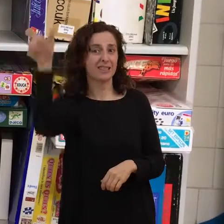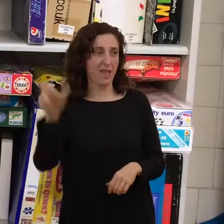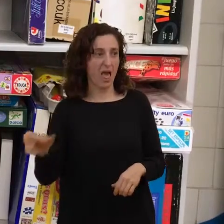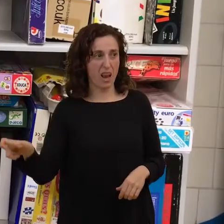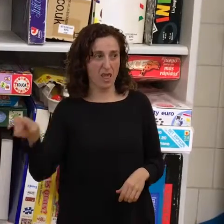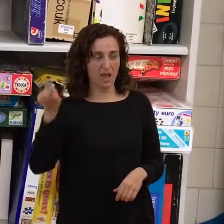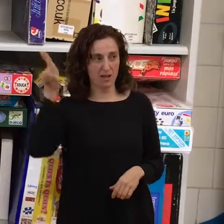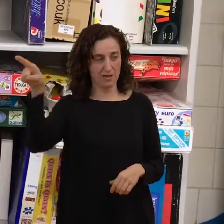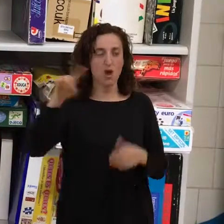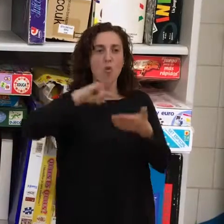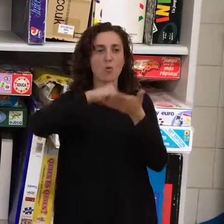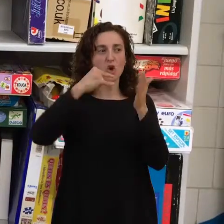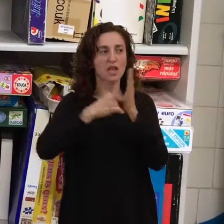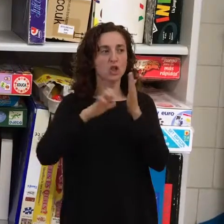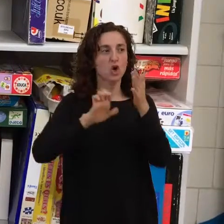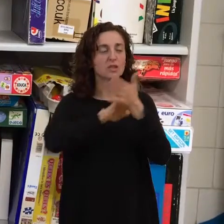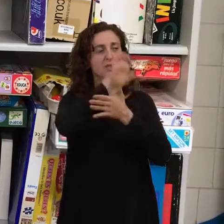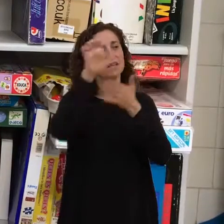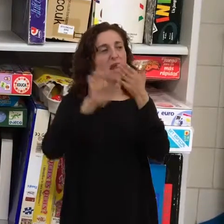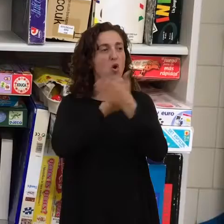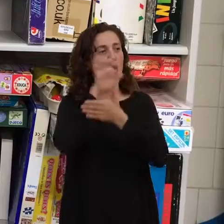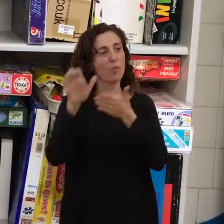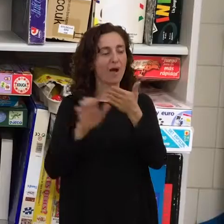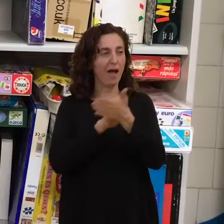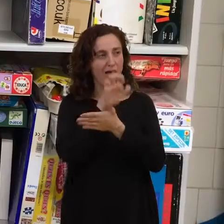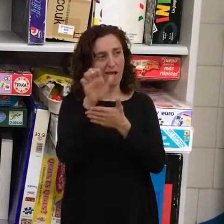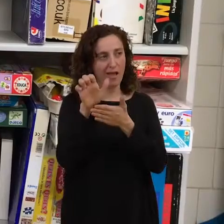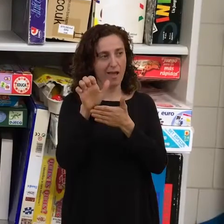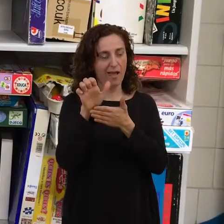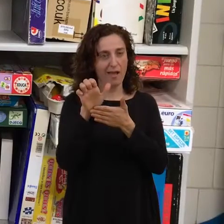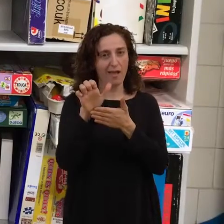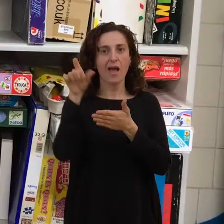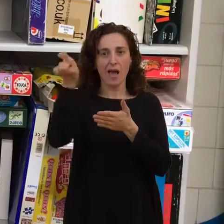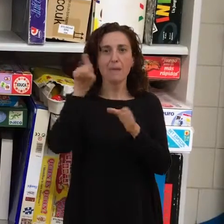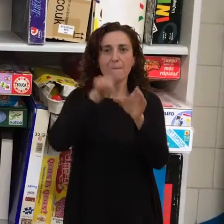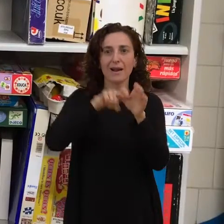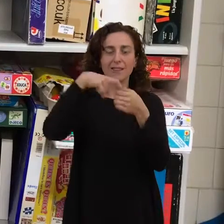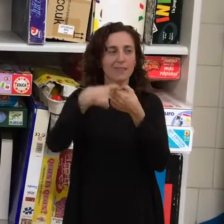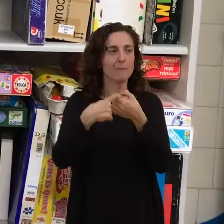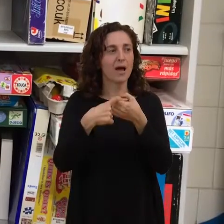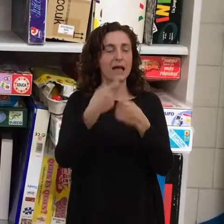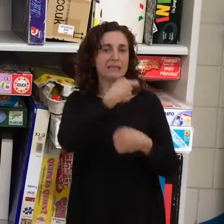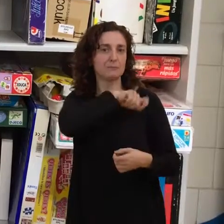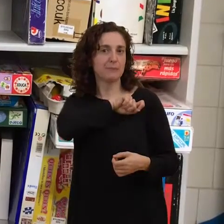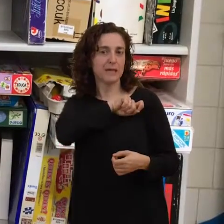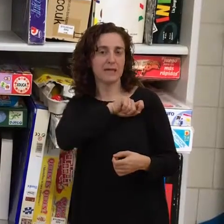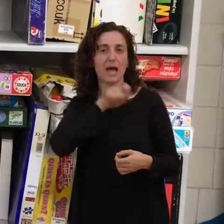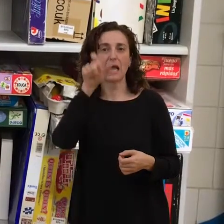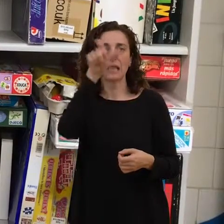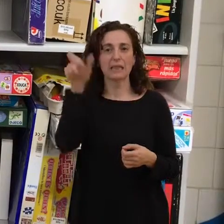Signa Europa, donde participaron España, Italia, Bulgaria y Estonia.